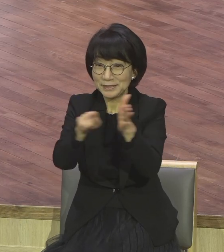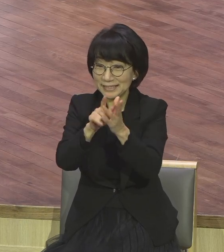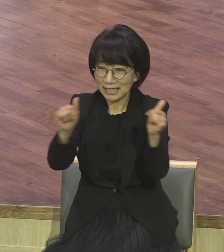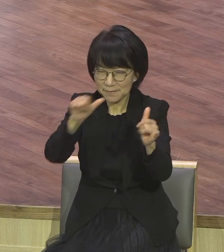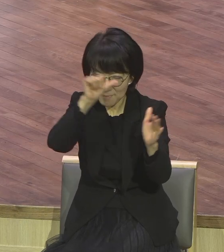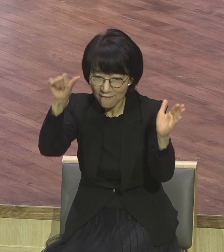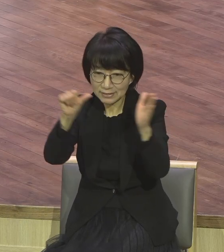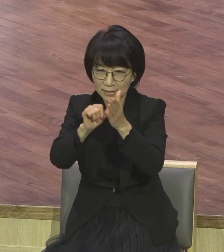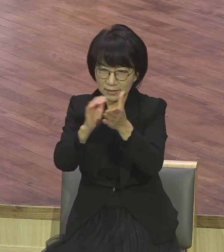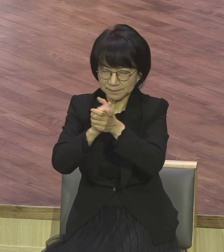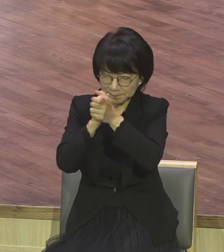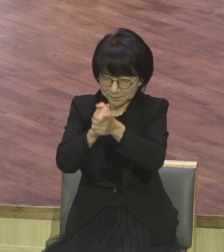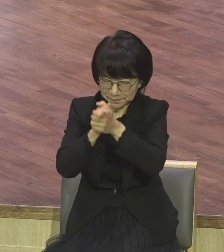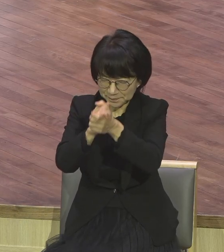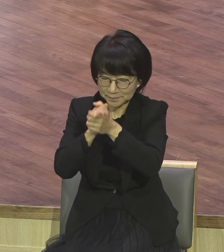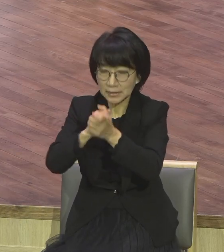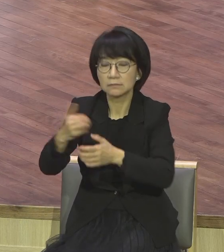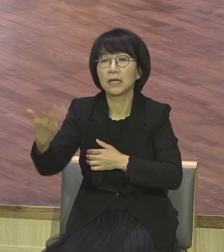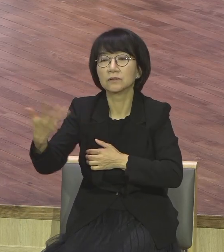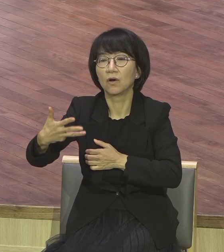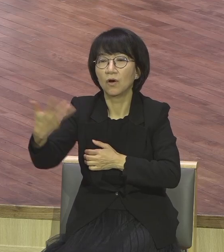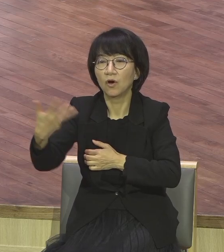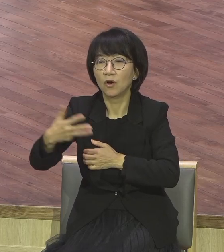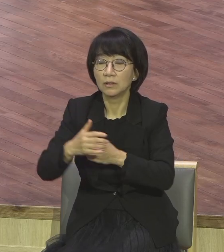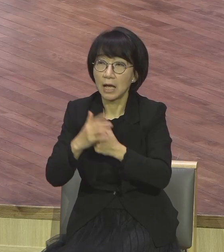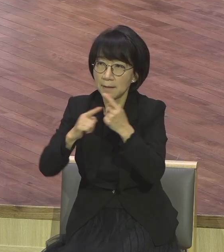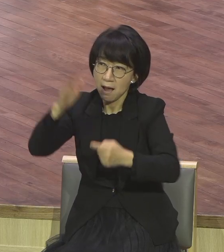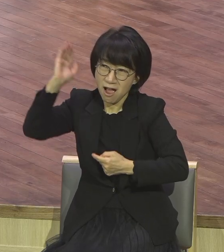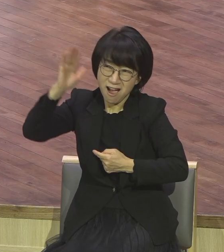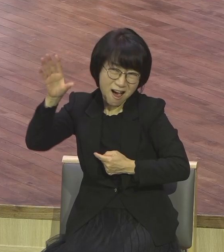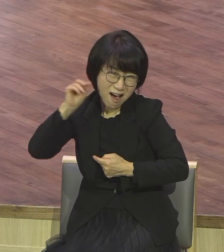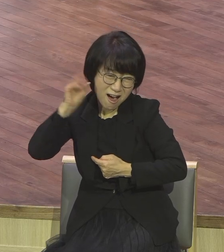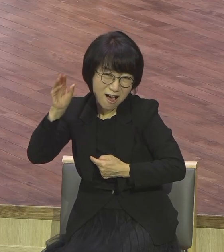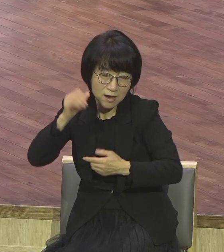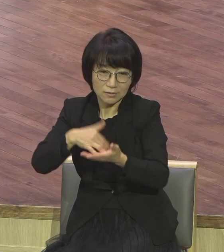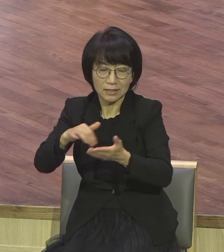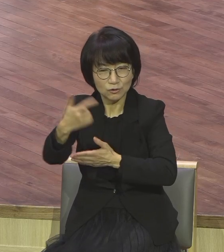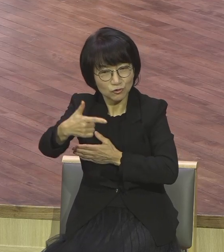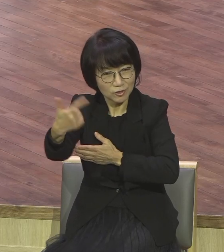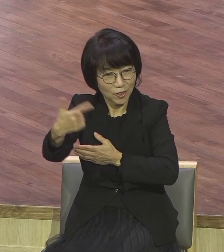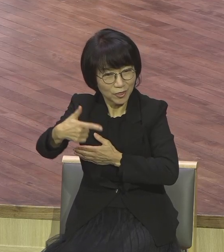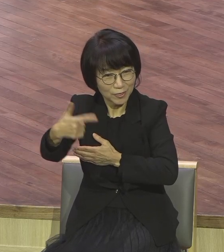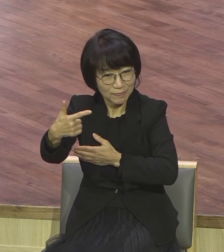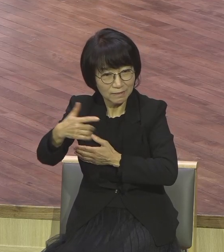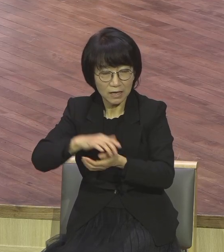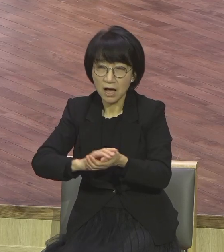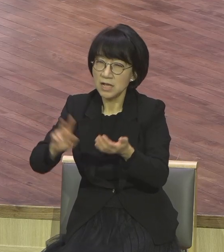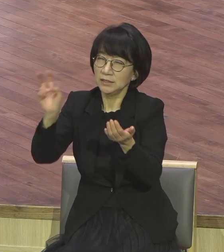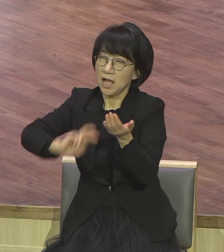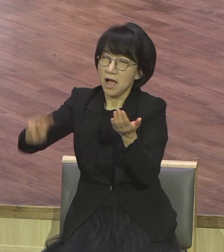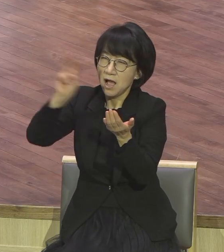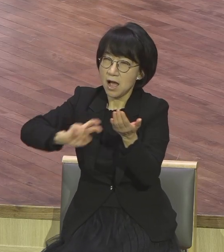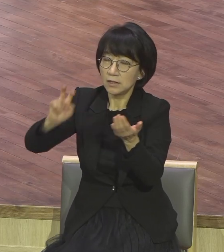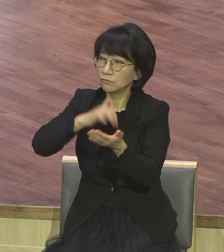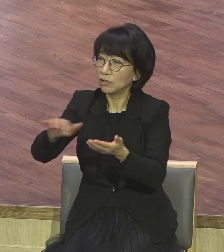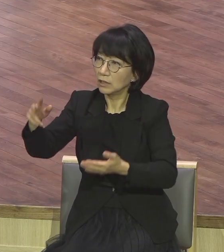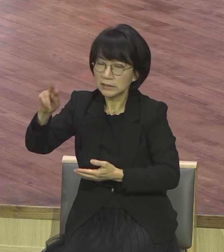기도하고 2만번 이상 찬양한다 그런데 그리스도가